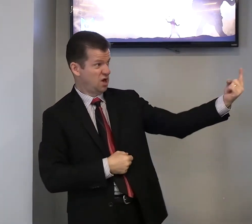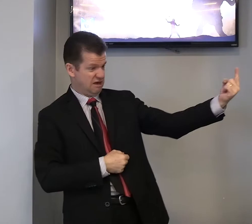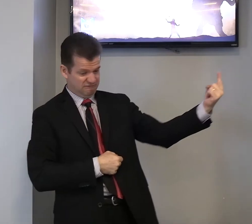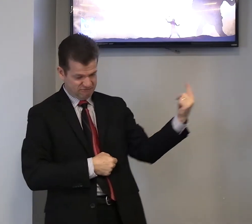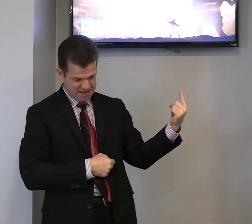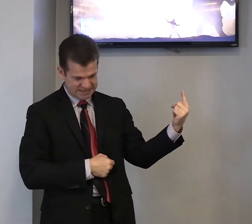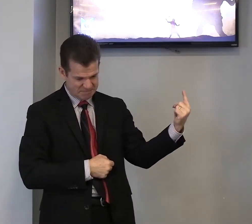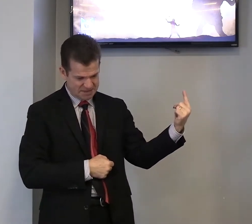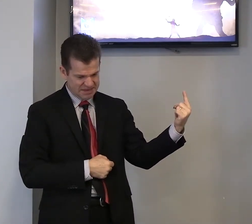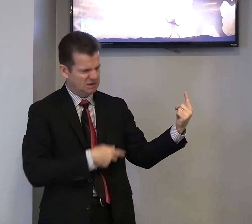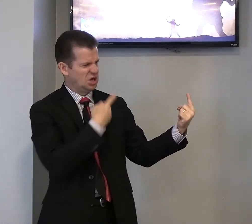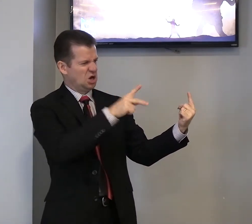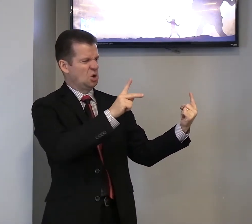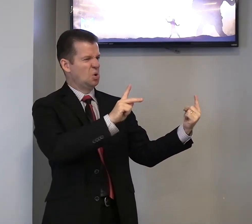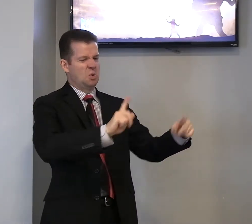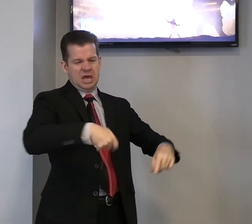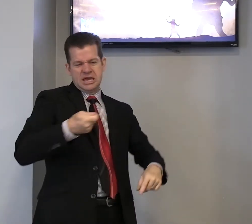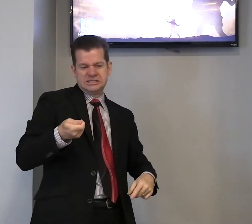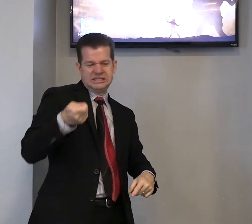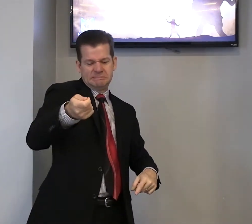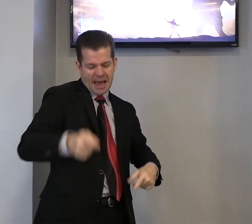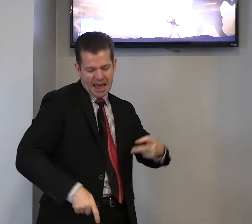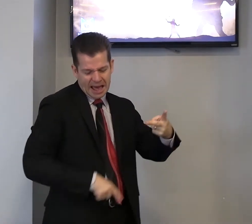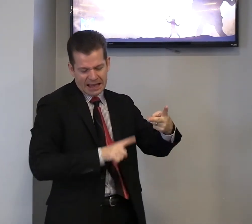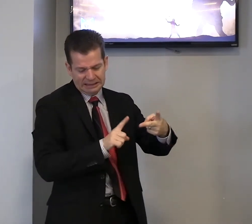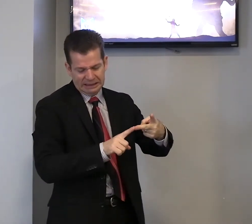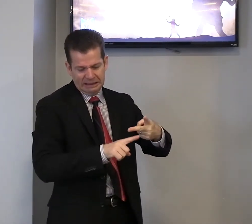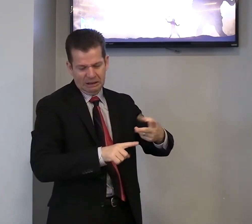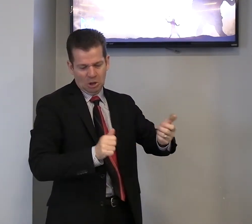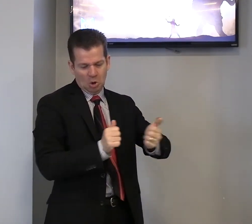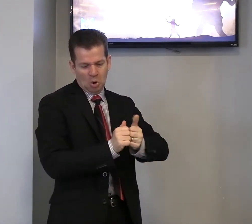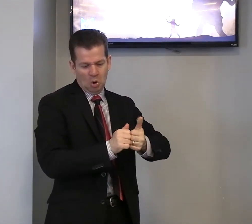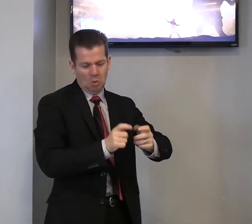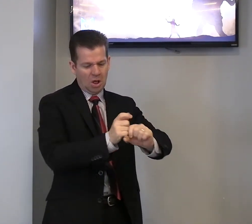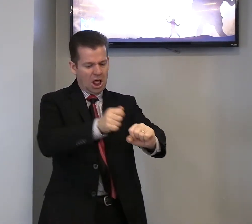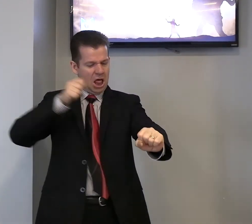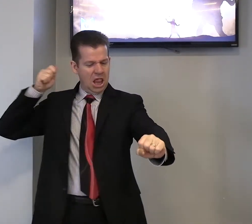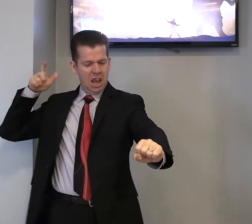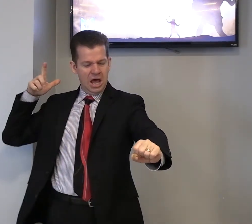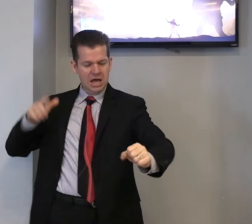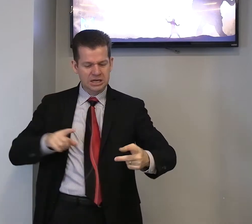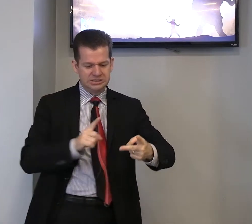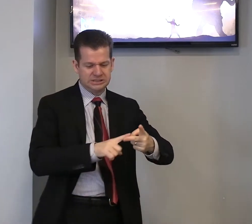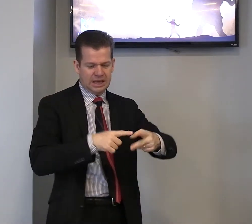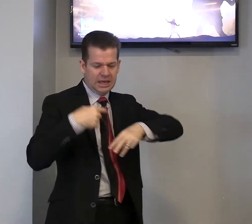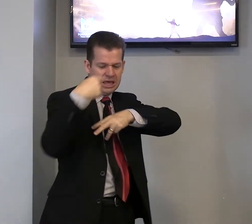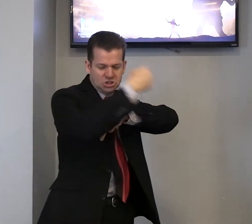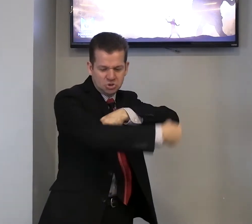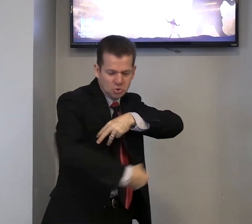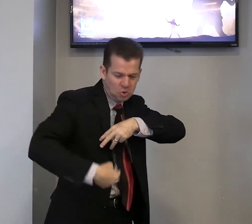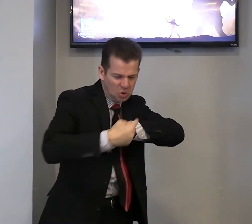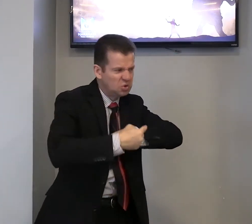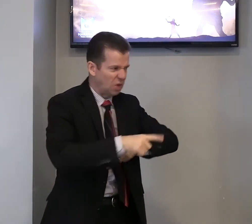vens a mim com espada, com lança, escudo.